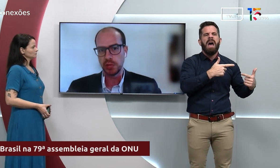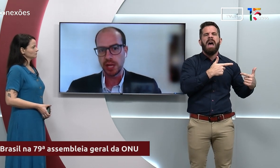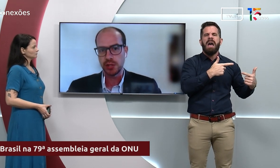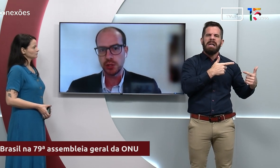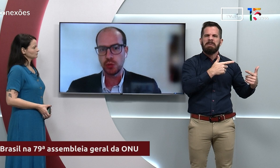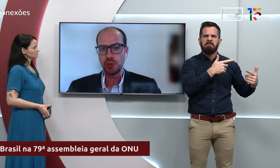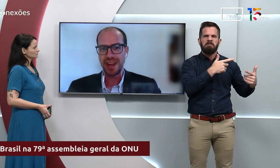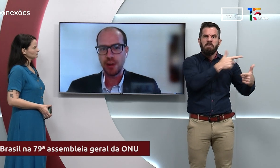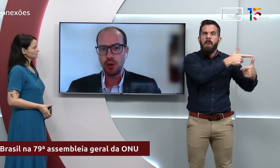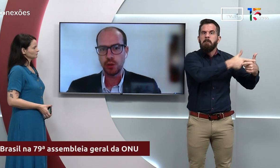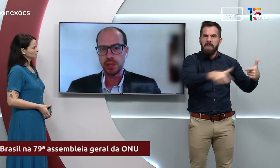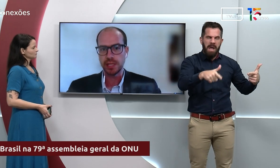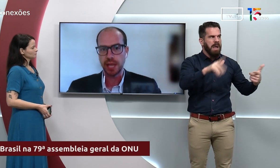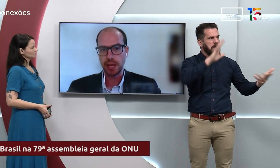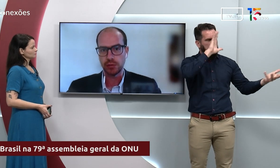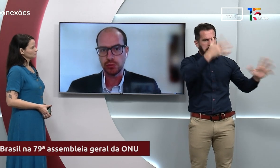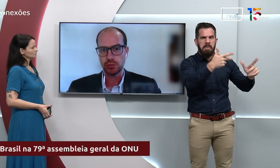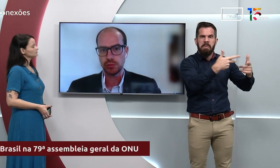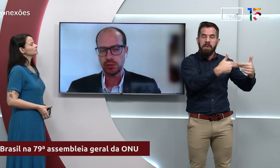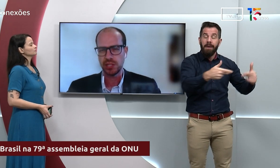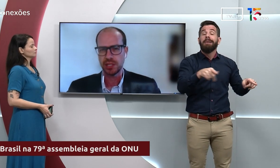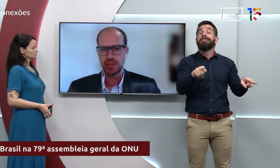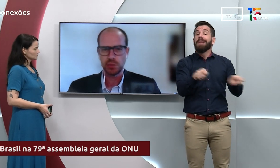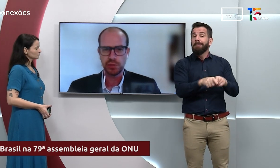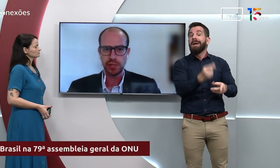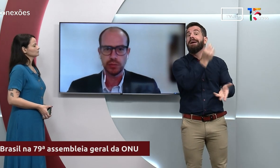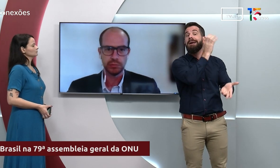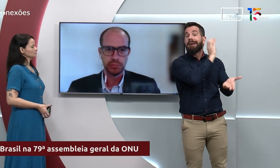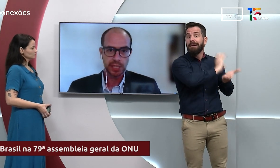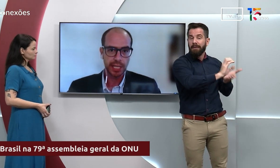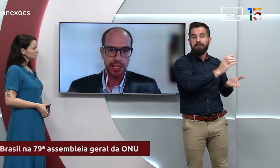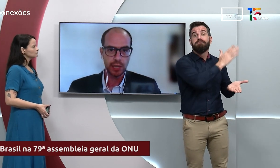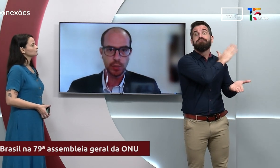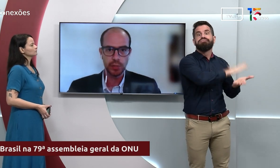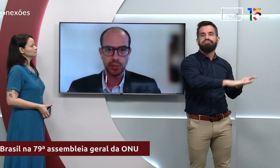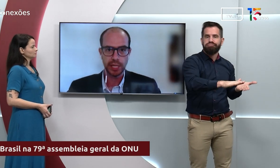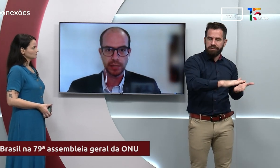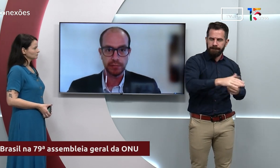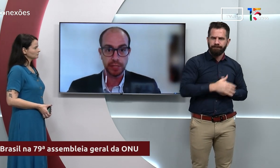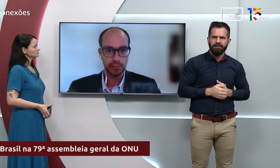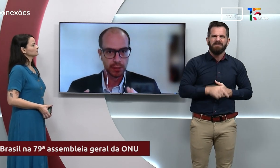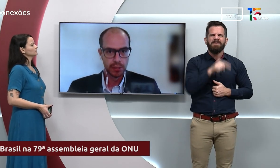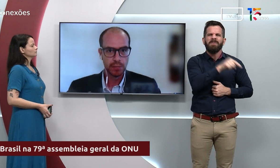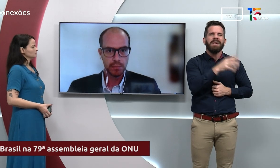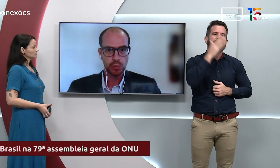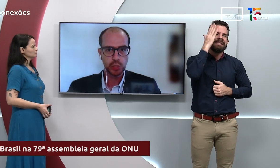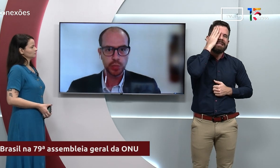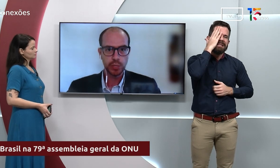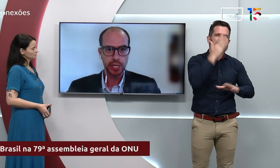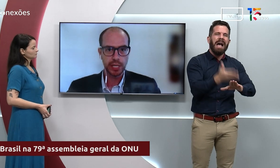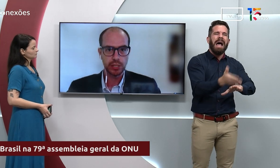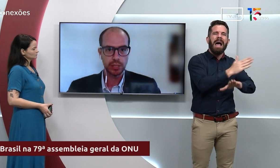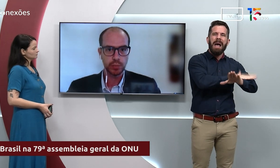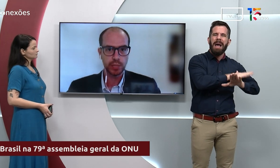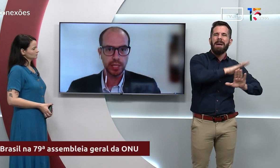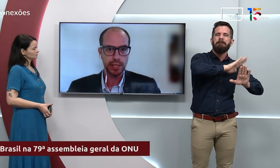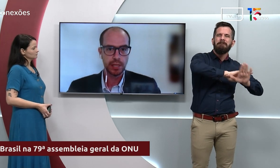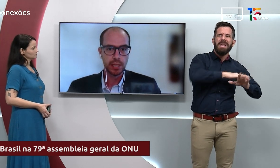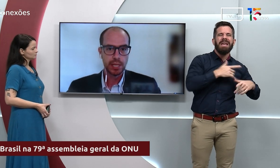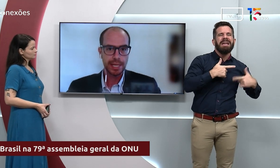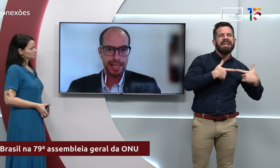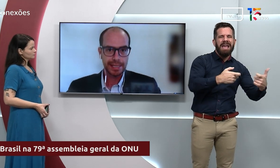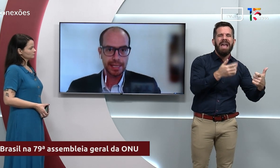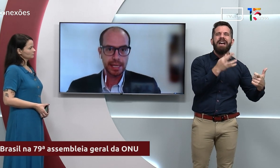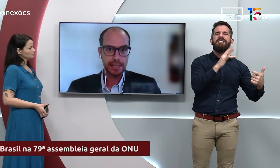muito grandes com enormes gastos. Ou seja, estamos falando daquele que era o período da Guerra Fria. Mesmo tipo de crítica. Por que